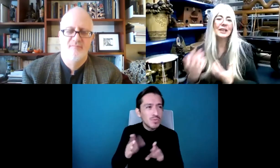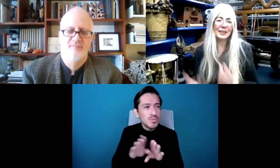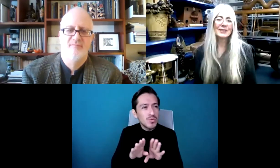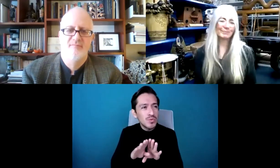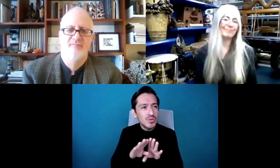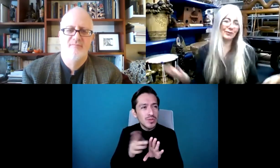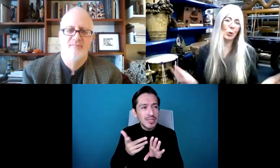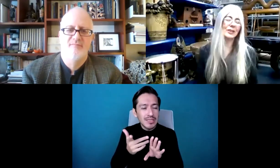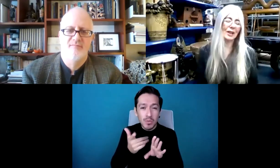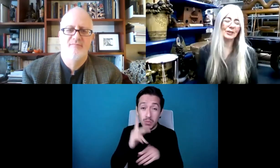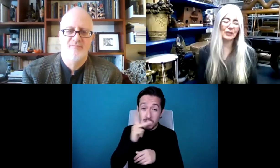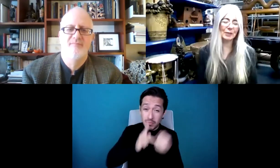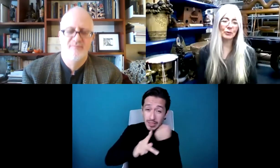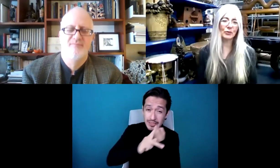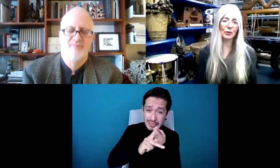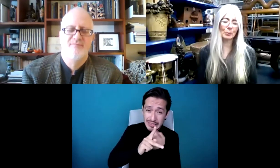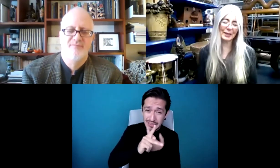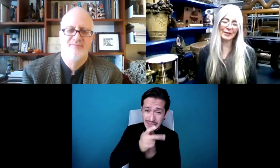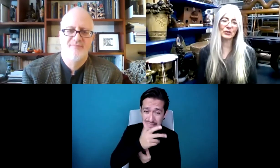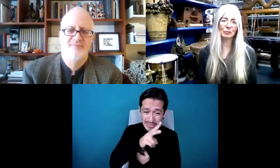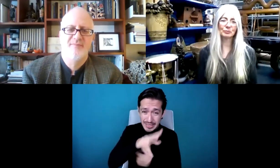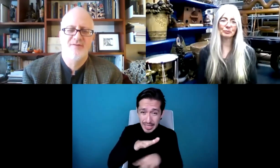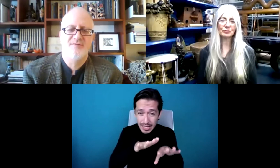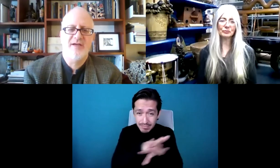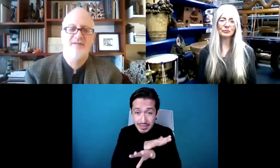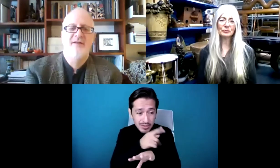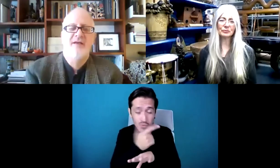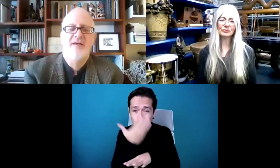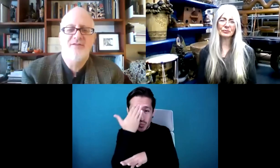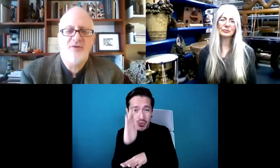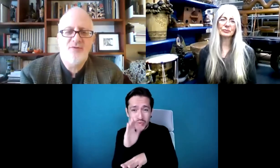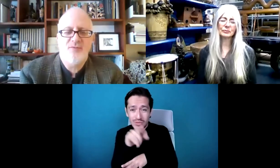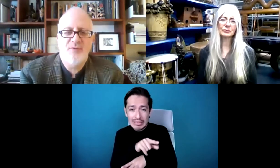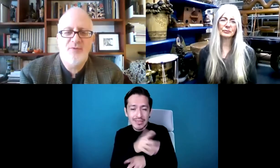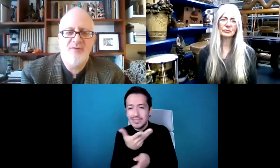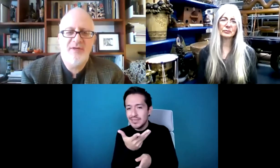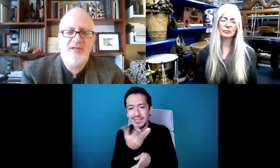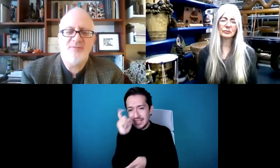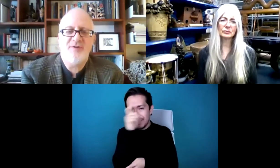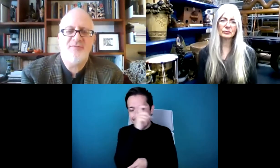puede cambiar un país sin realmente conocer el paisaje como tal.